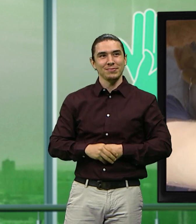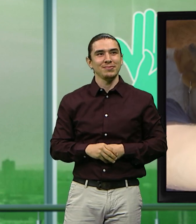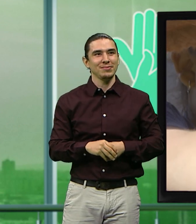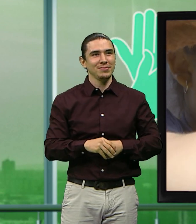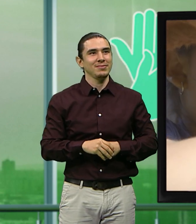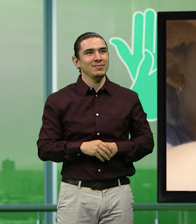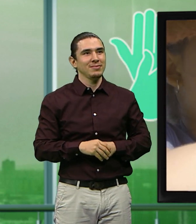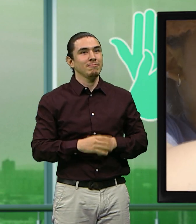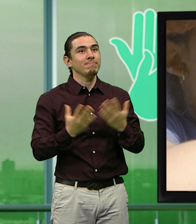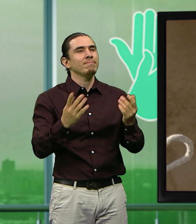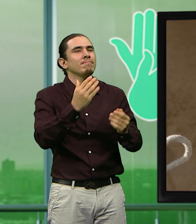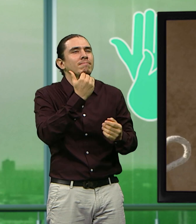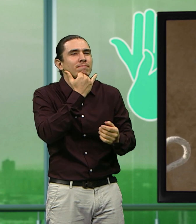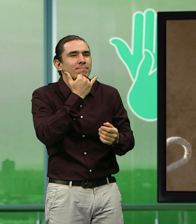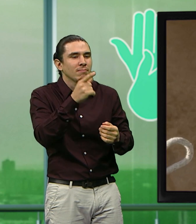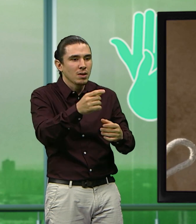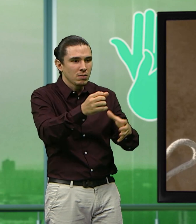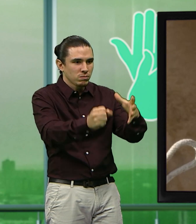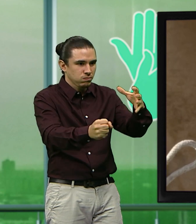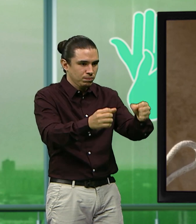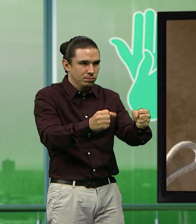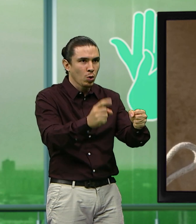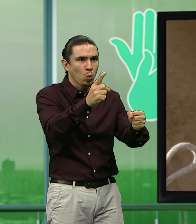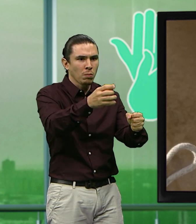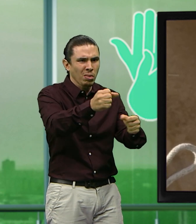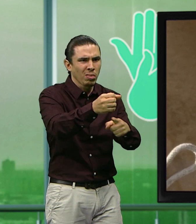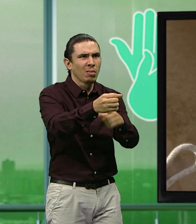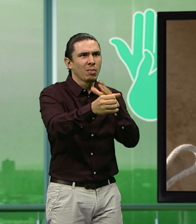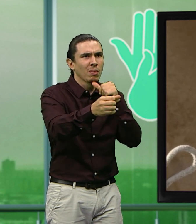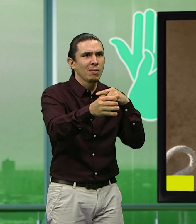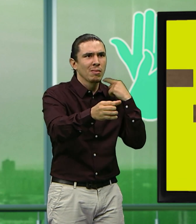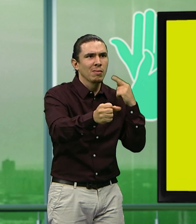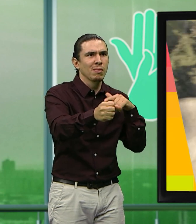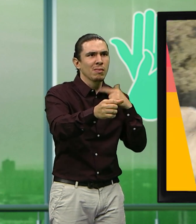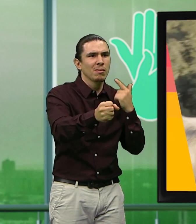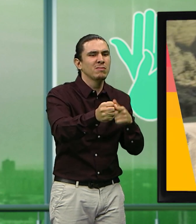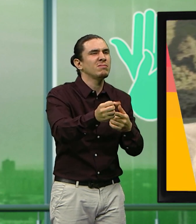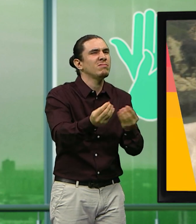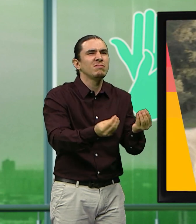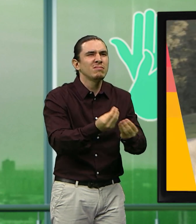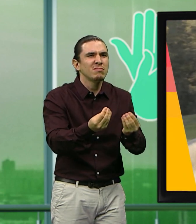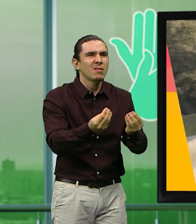Hay un punto que ya a la vaca no le sale leche, entonces hay que dejarla ahí.